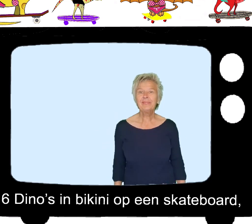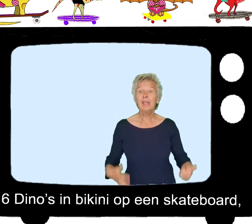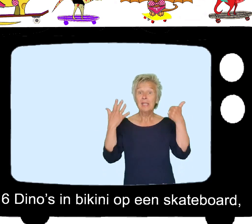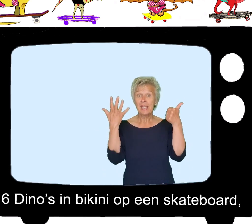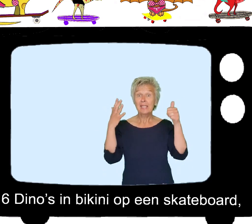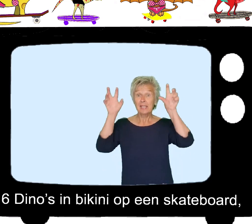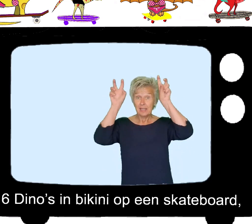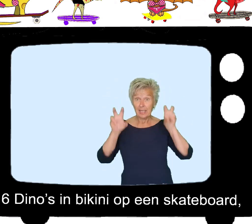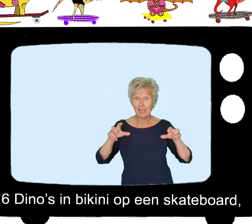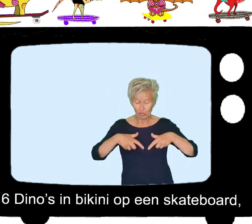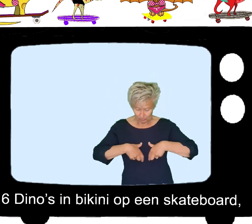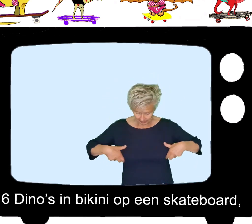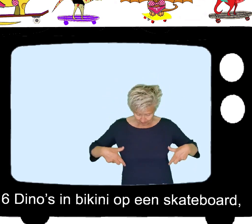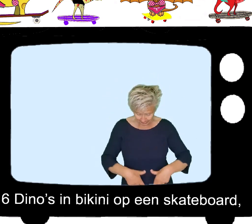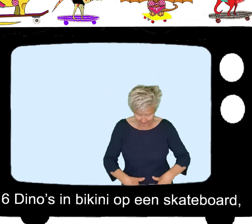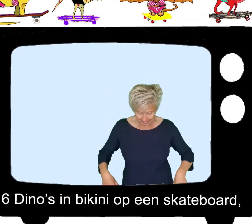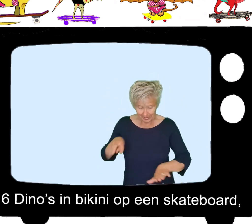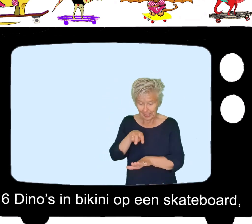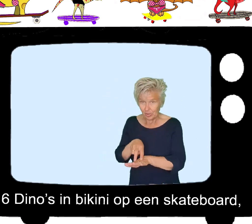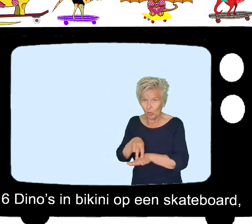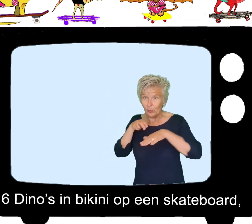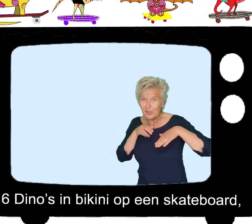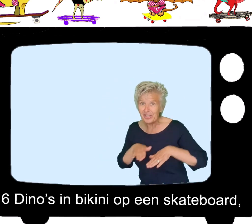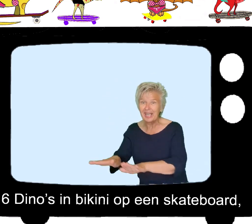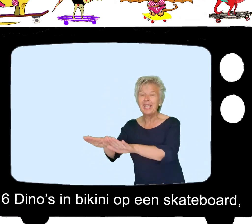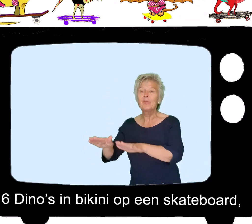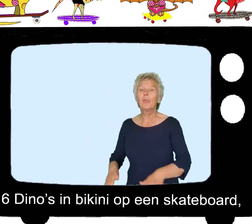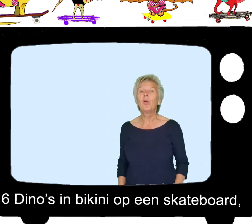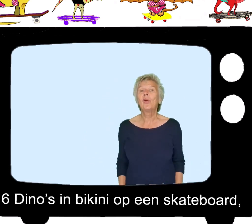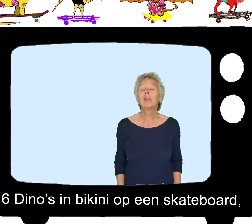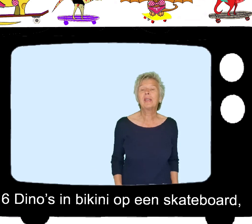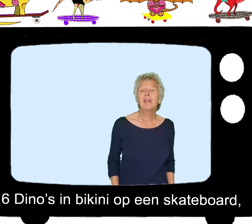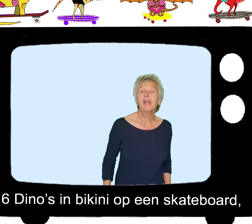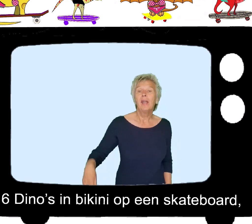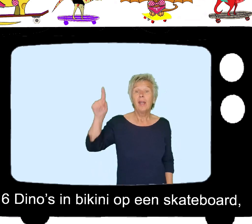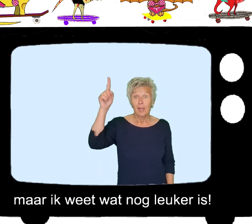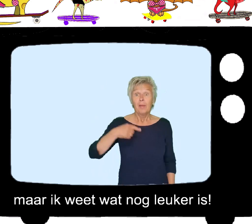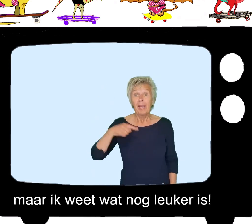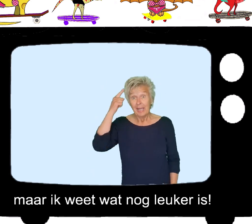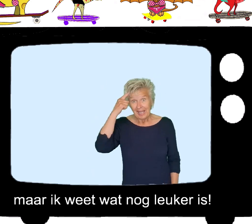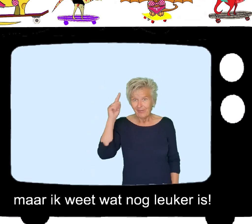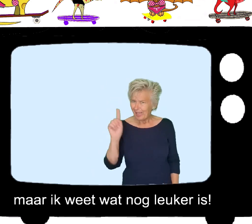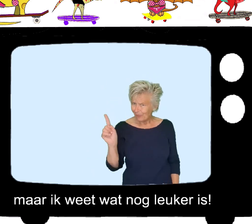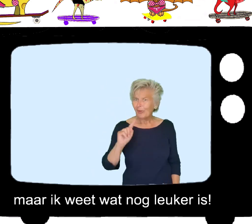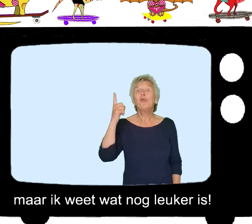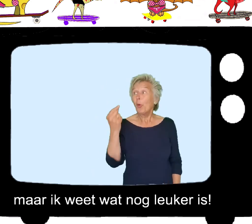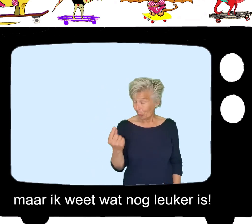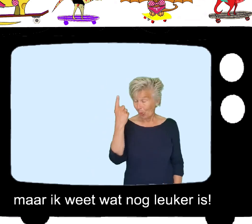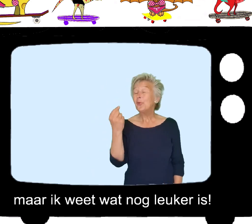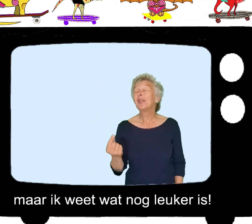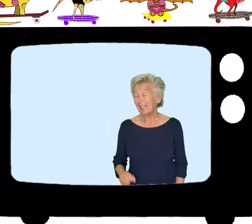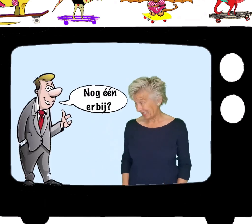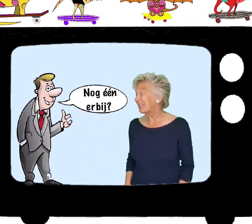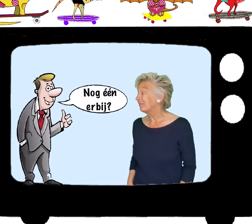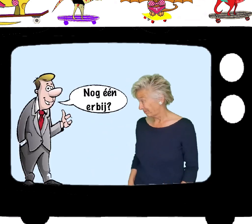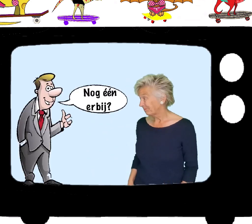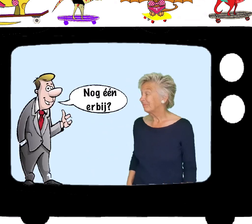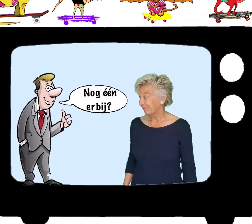Zes dino's in bikini op een skateboard Maar ik weet wat nog leuker is Ik heb nog geen bij